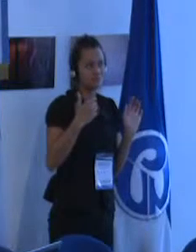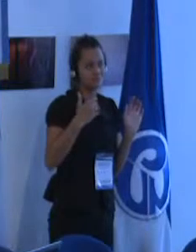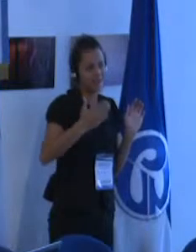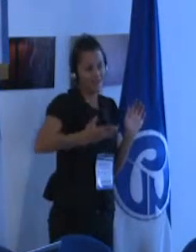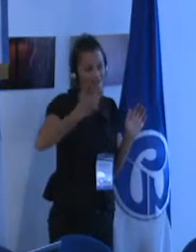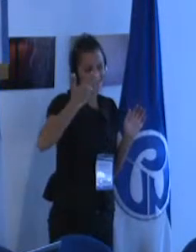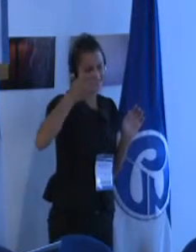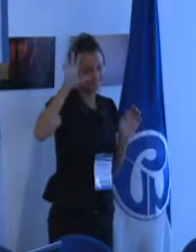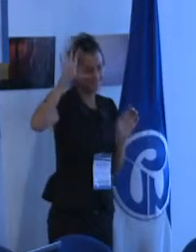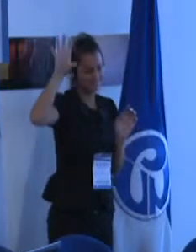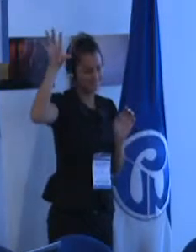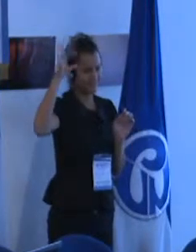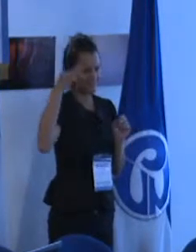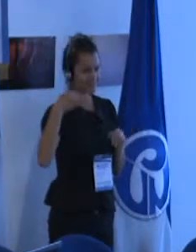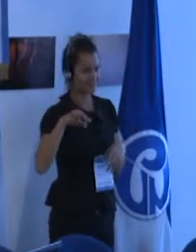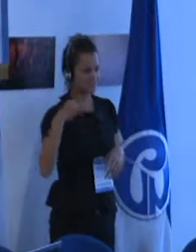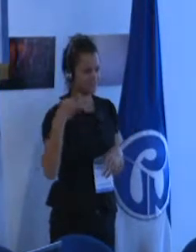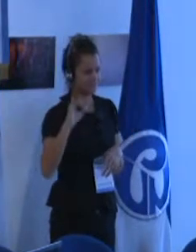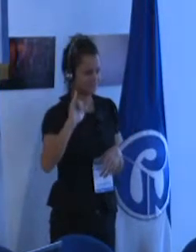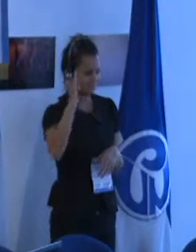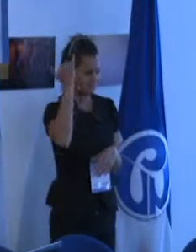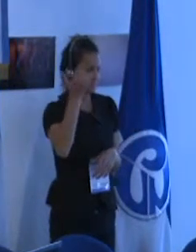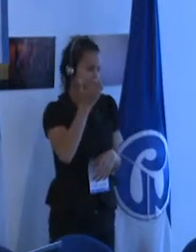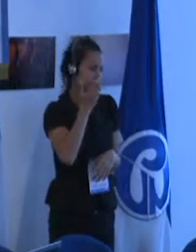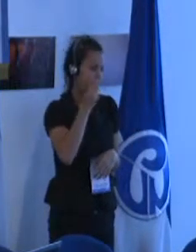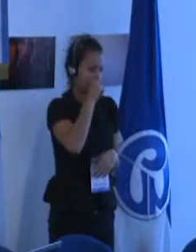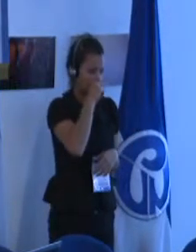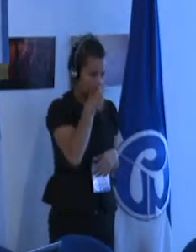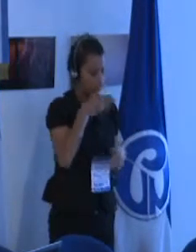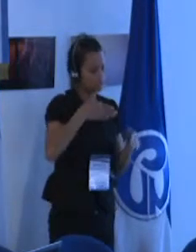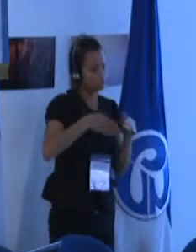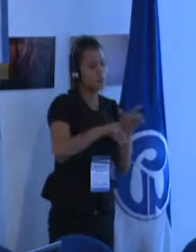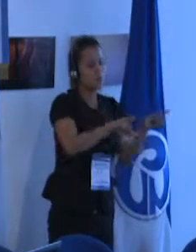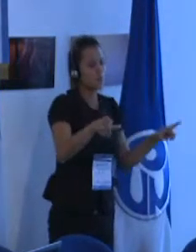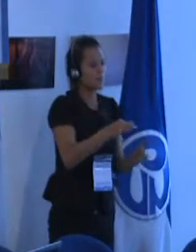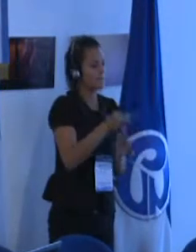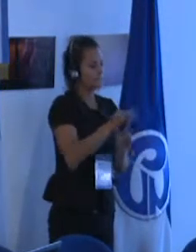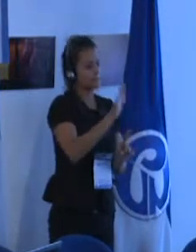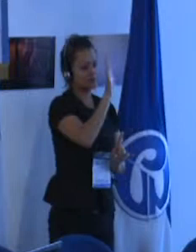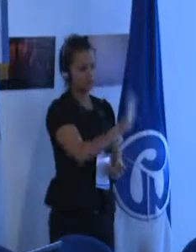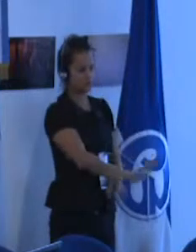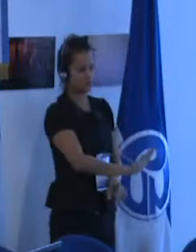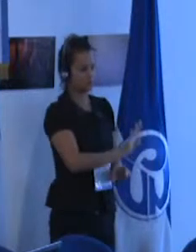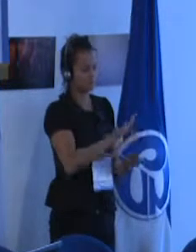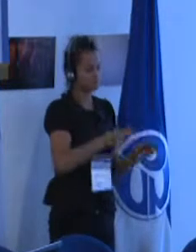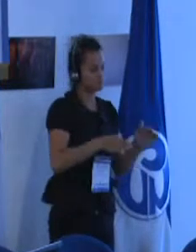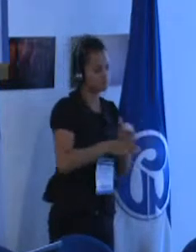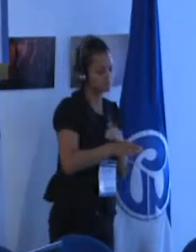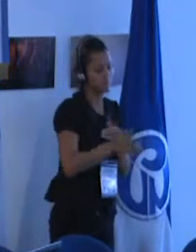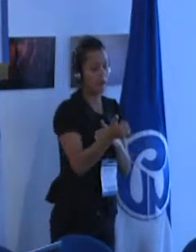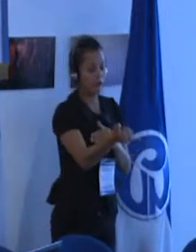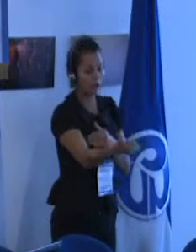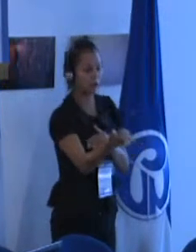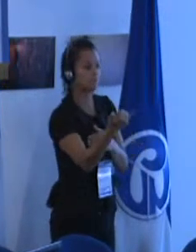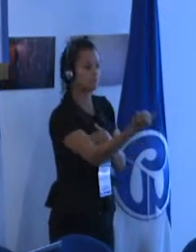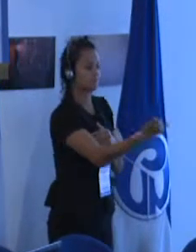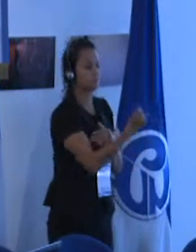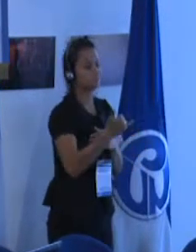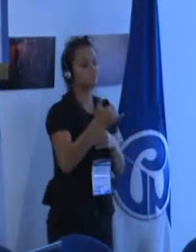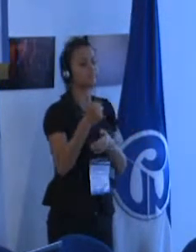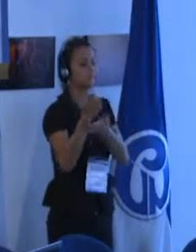que en algún momento cuando el niño se encuentra en un establecimiento especializado tiene ayudas terapéuticas